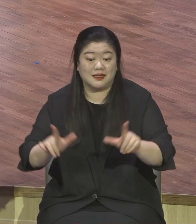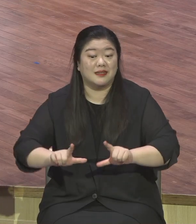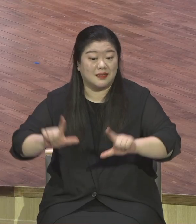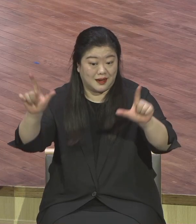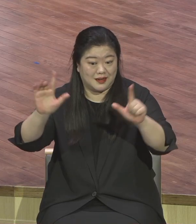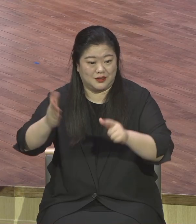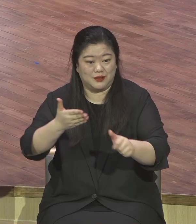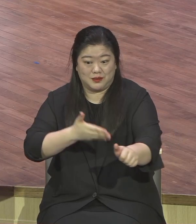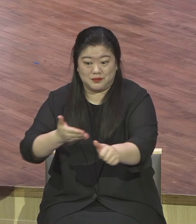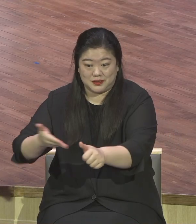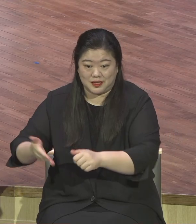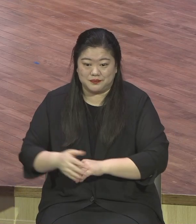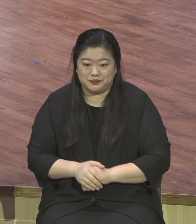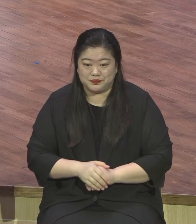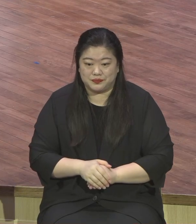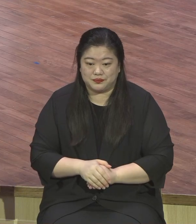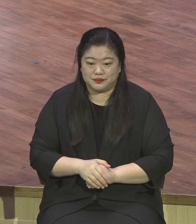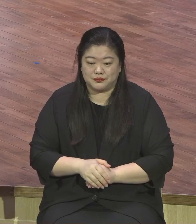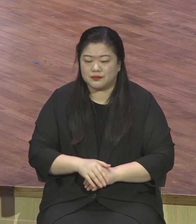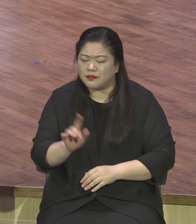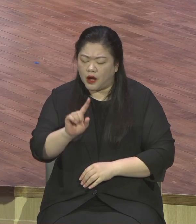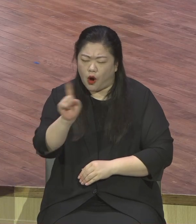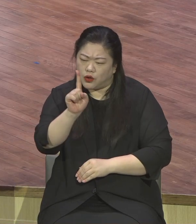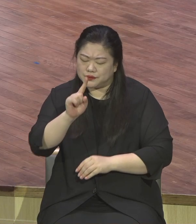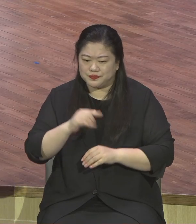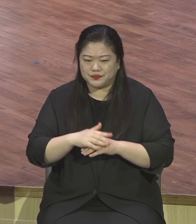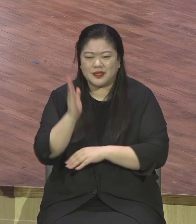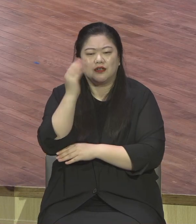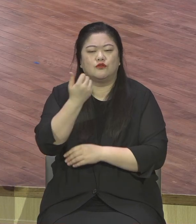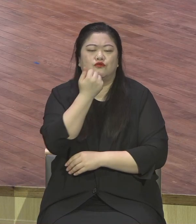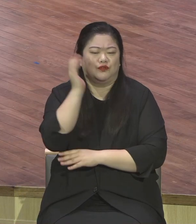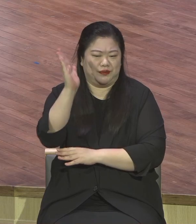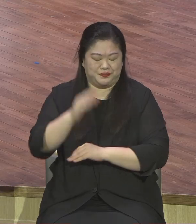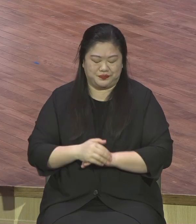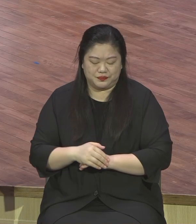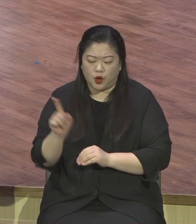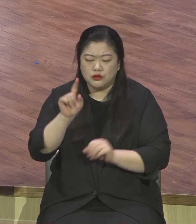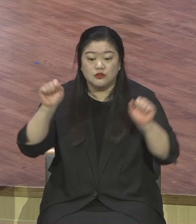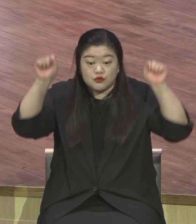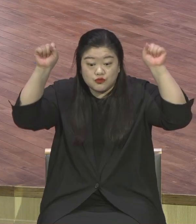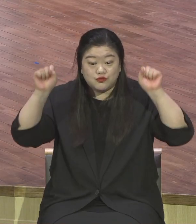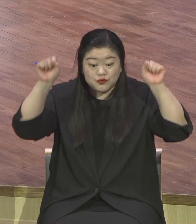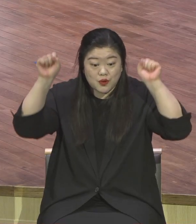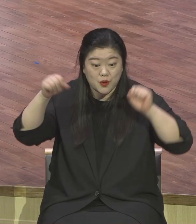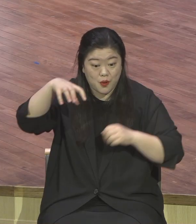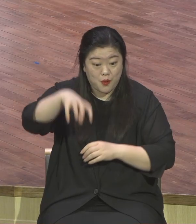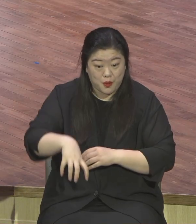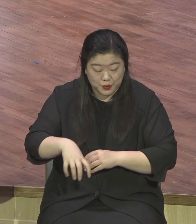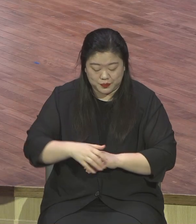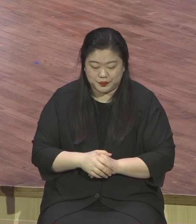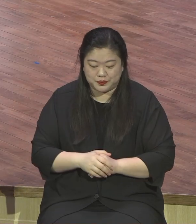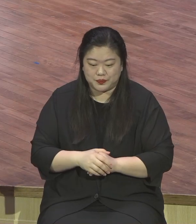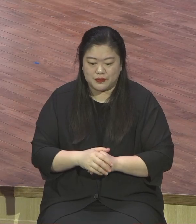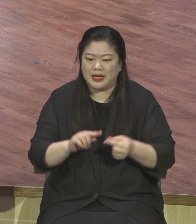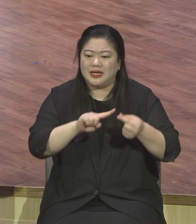한 피트니스 센터에서 이런 글을 썼어요.